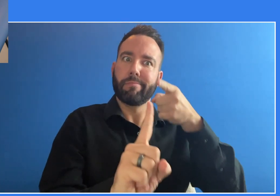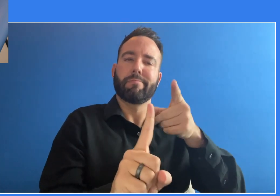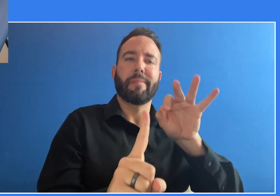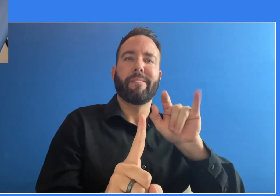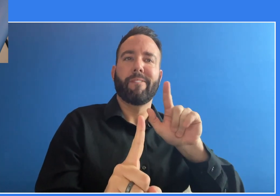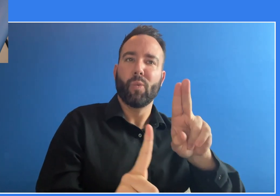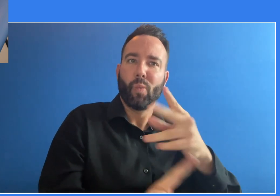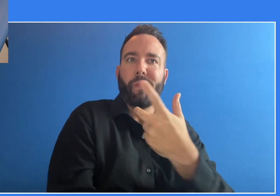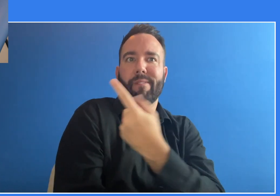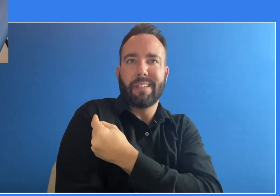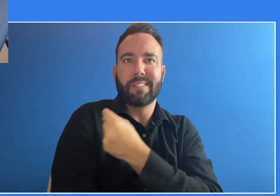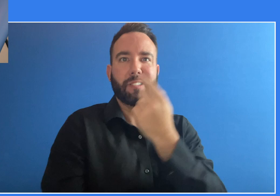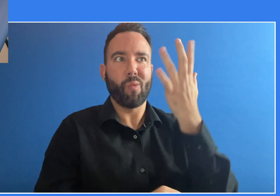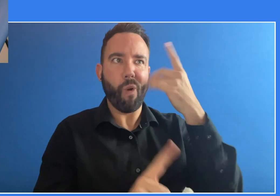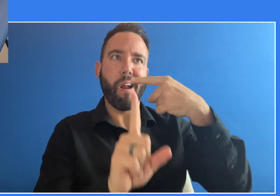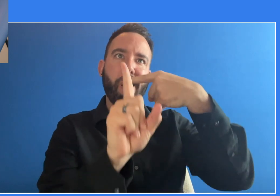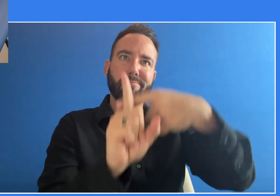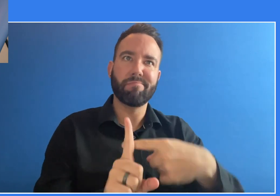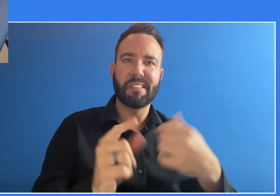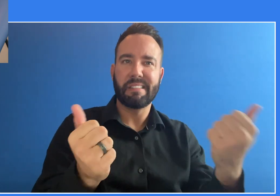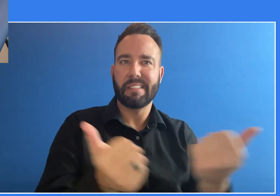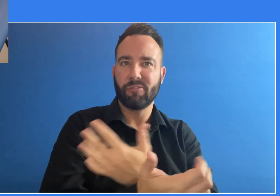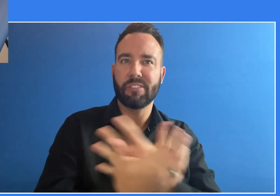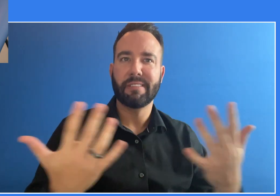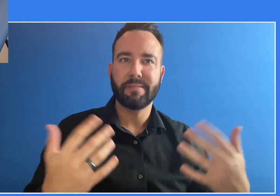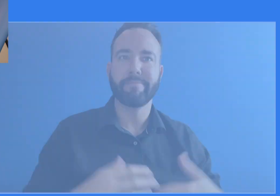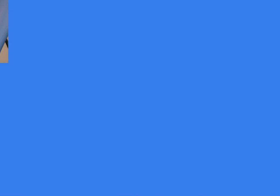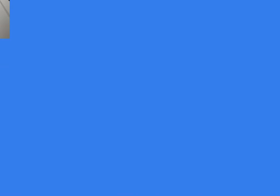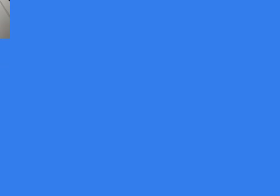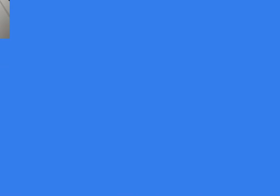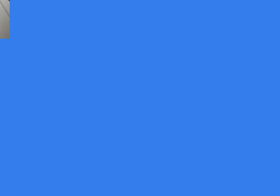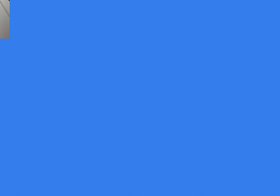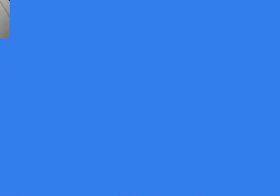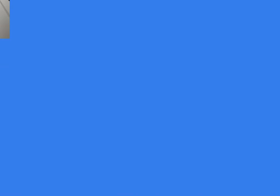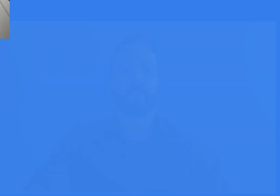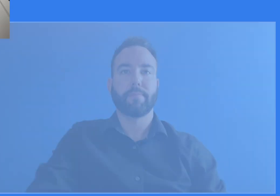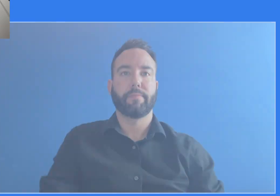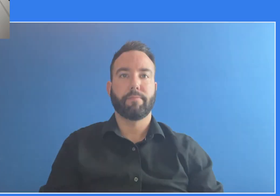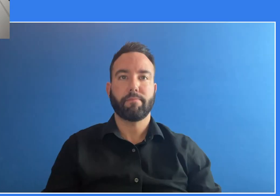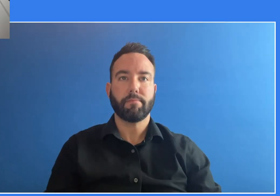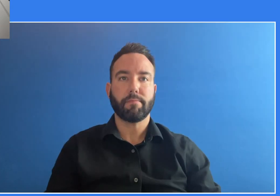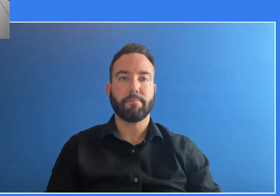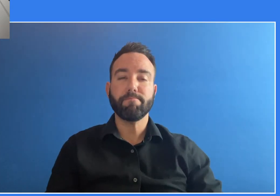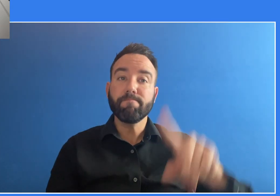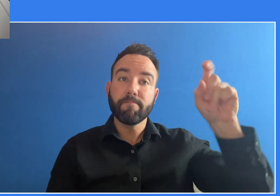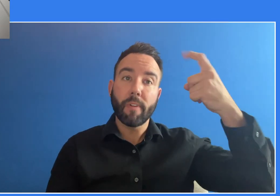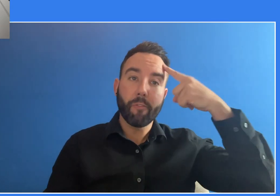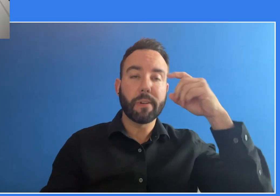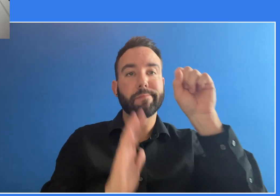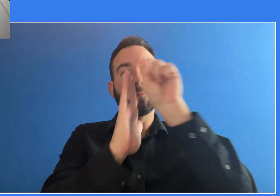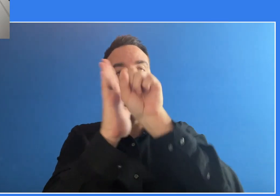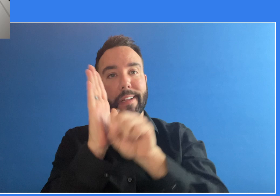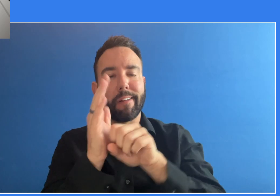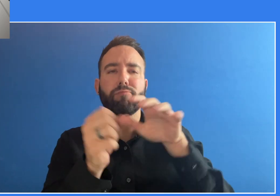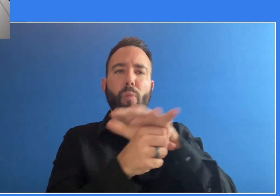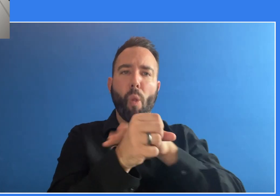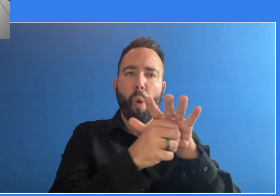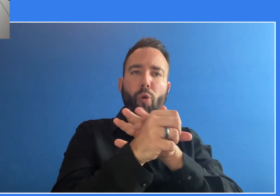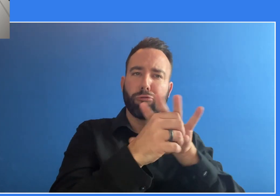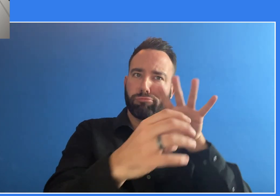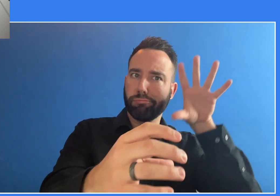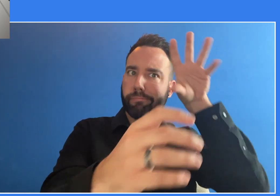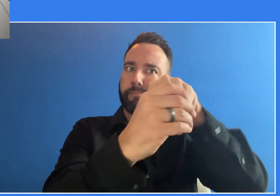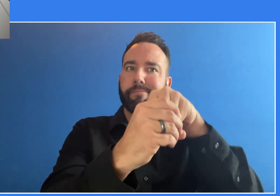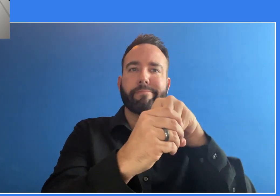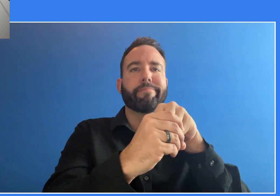los pacientes acerca de la vacunación contra la influenza. Los gobiernos estatales y locales también